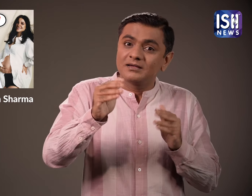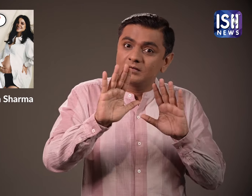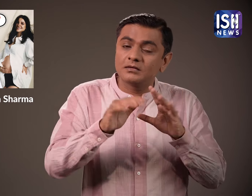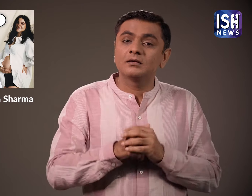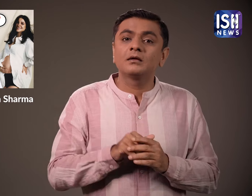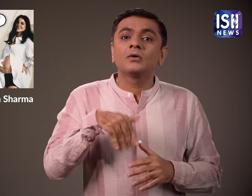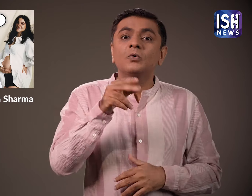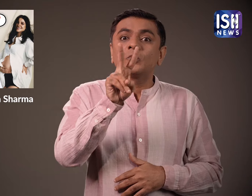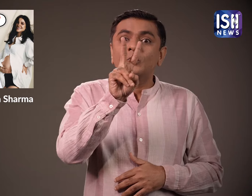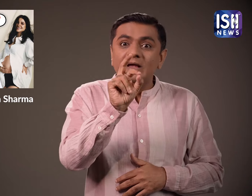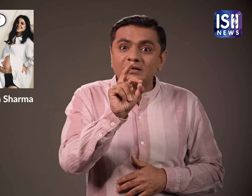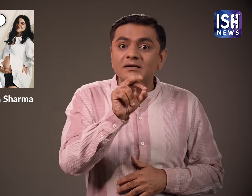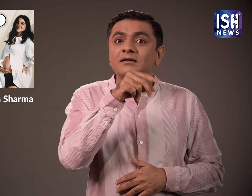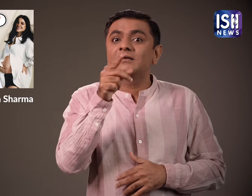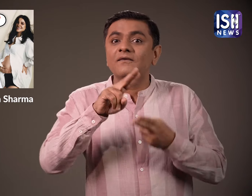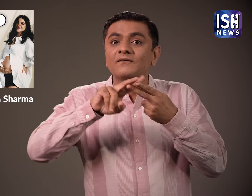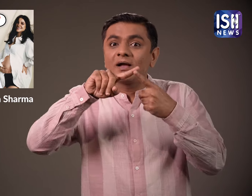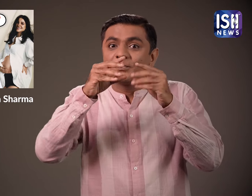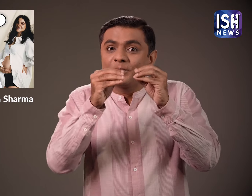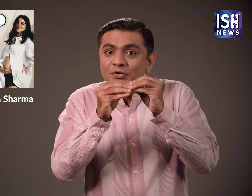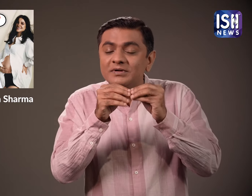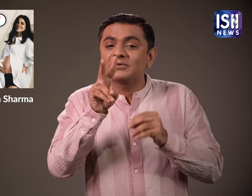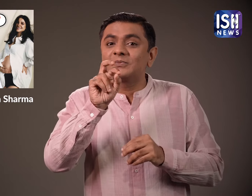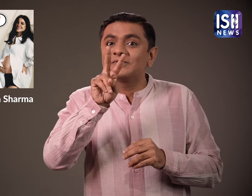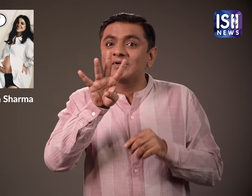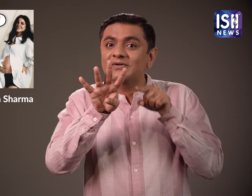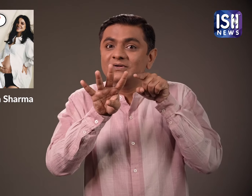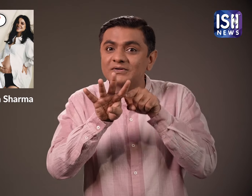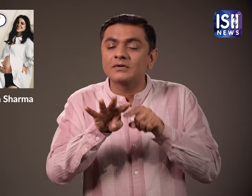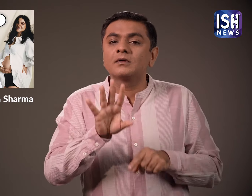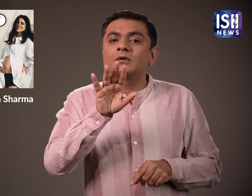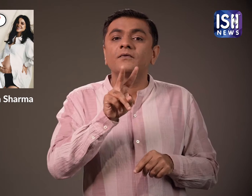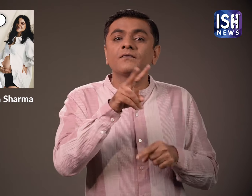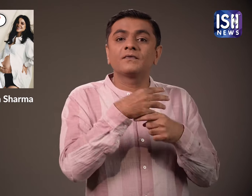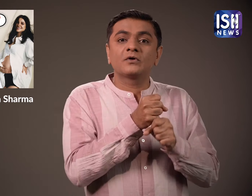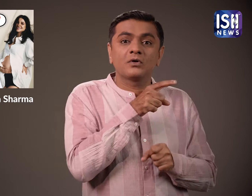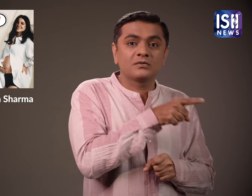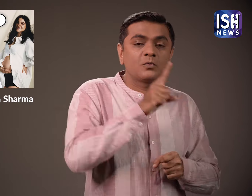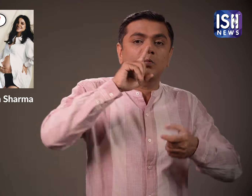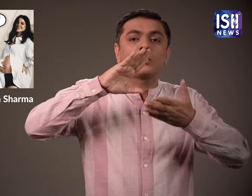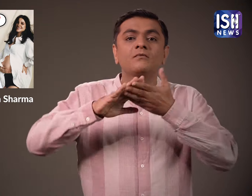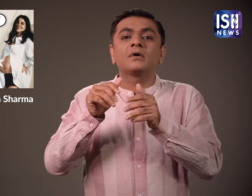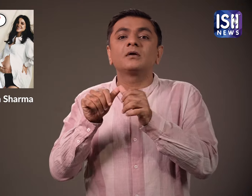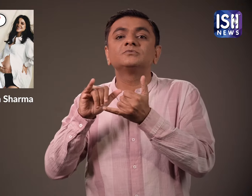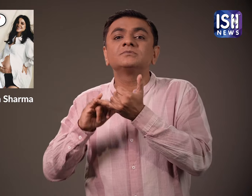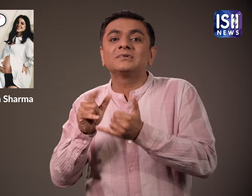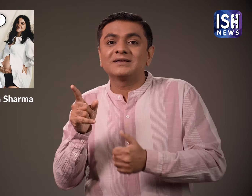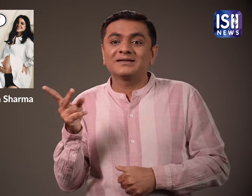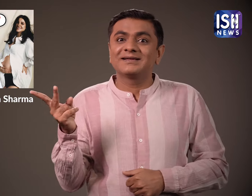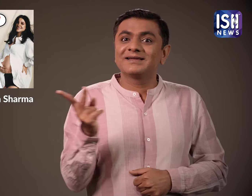20 फरवरी 2024 को इस जोड़े ने 15 फरवरी 2024 को अपने दूसरे बच्चे के आगमन के गोशना करते हुए